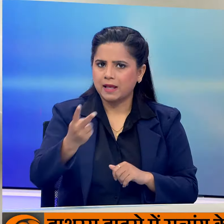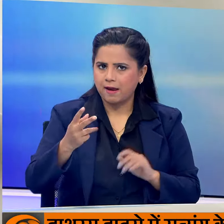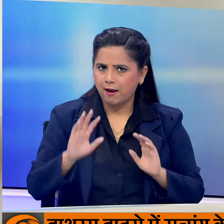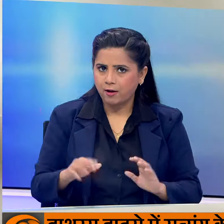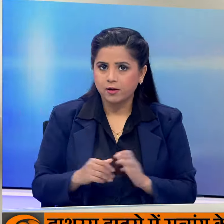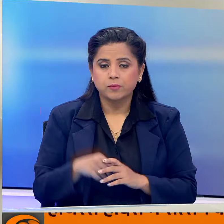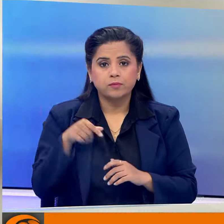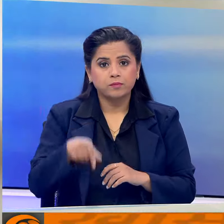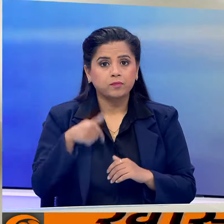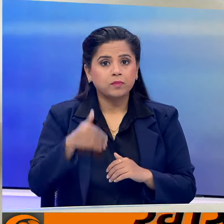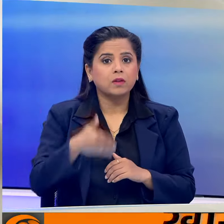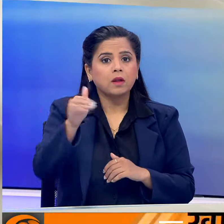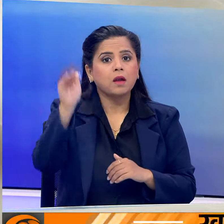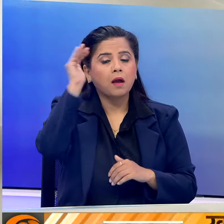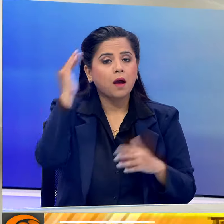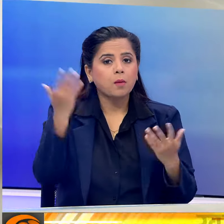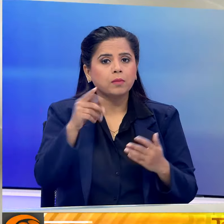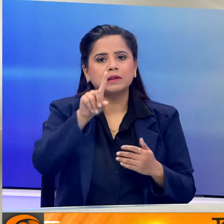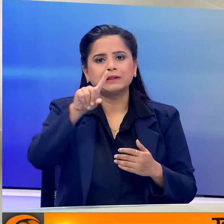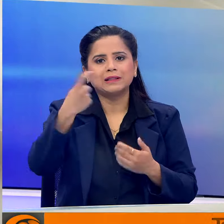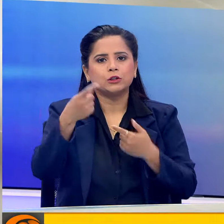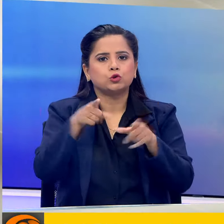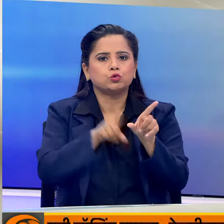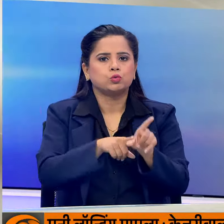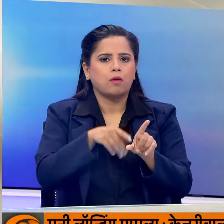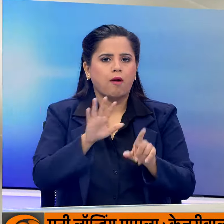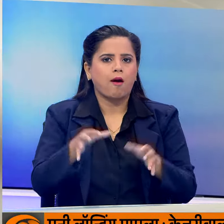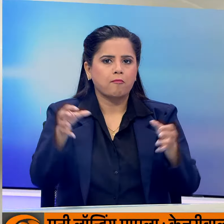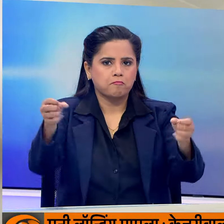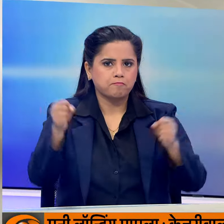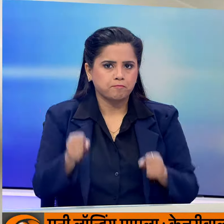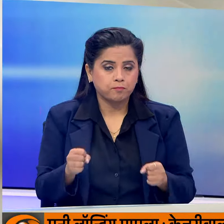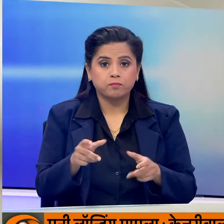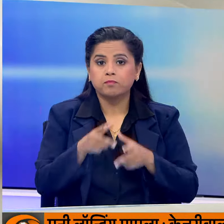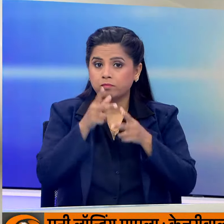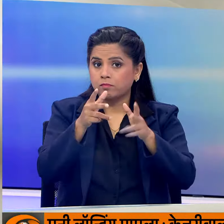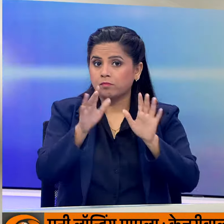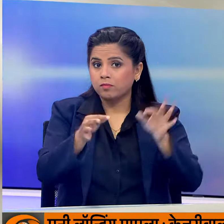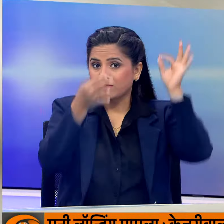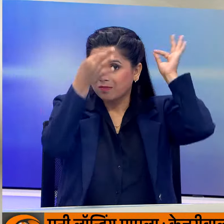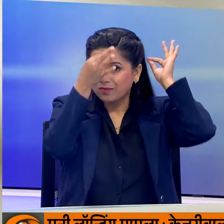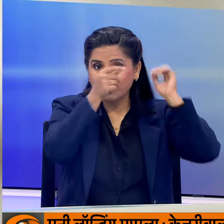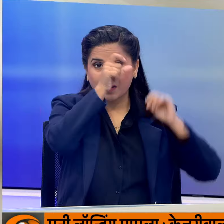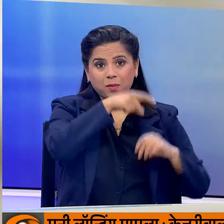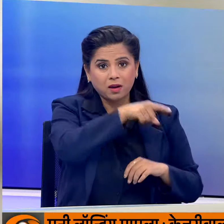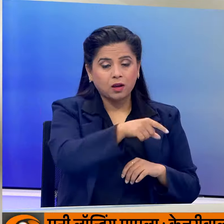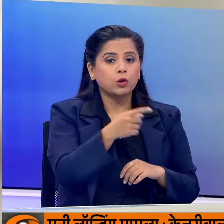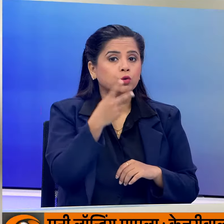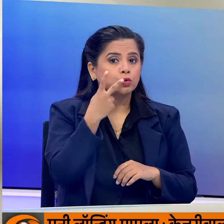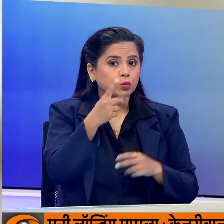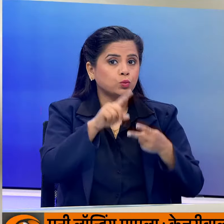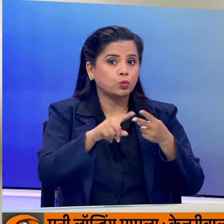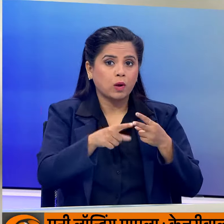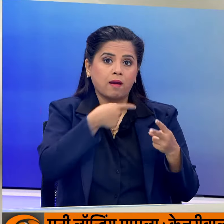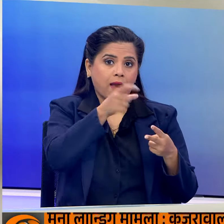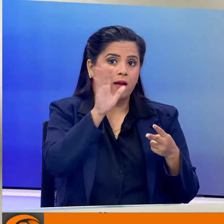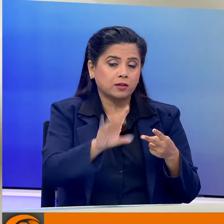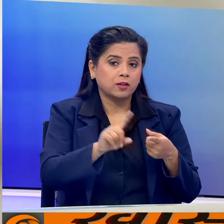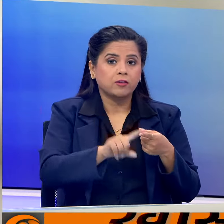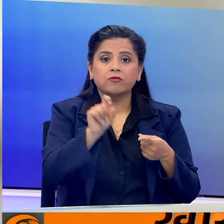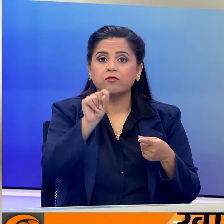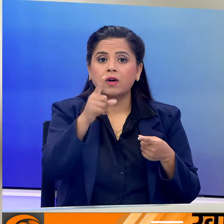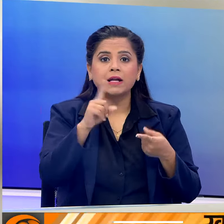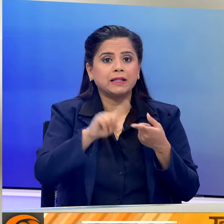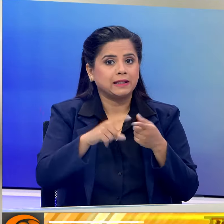मामले के अगली सुनवाई 17 जुलाई को होगी आपको बता दें कि केजरिवाल पर 2 मामले दर्ज है पहला